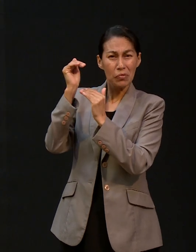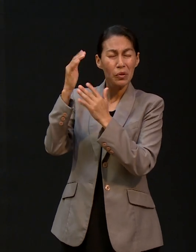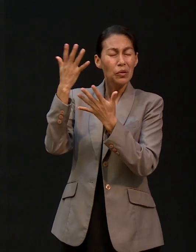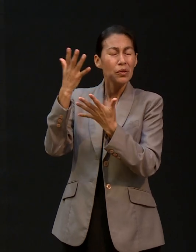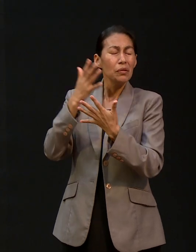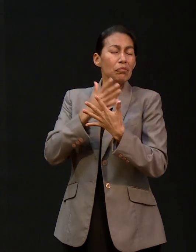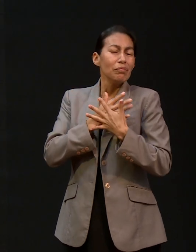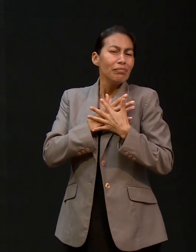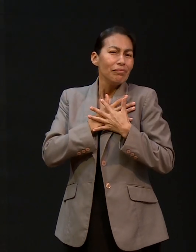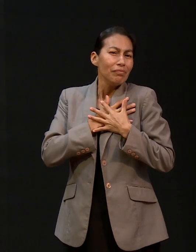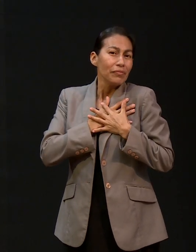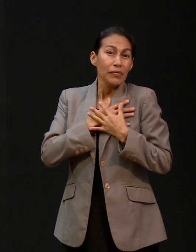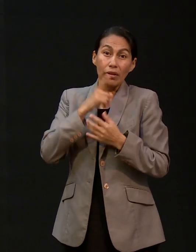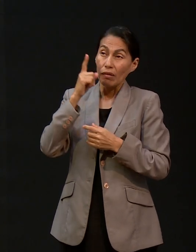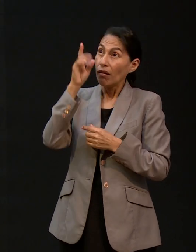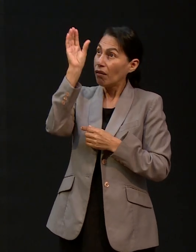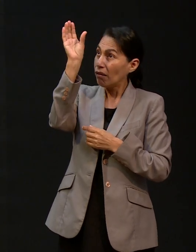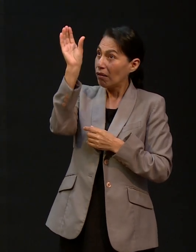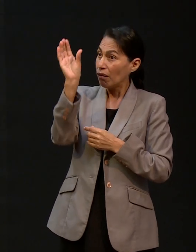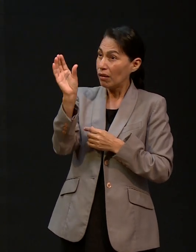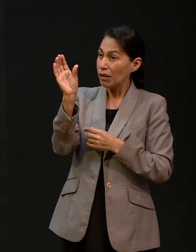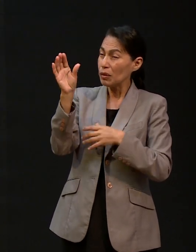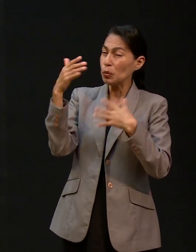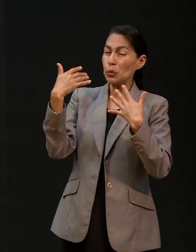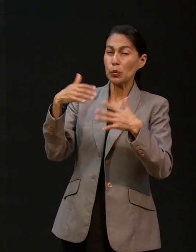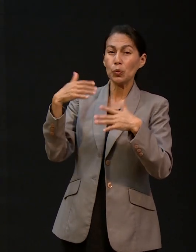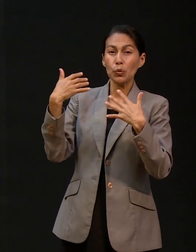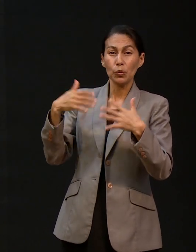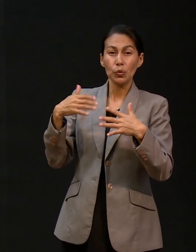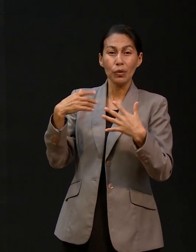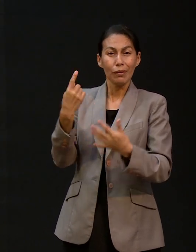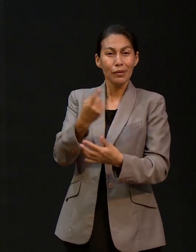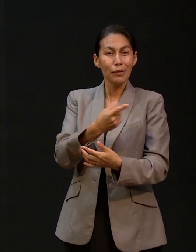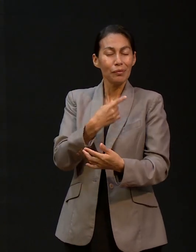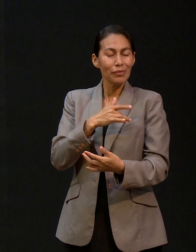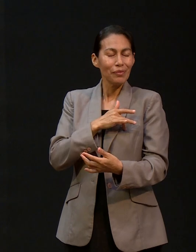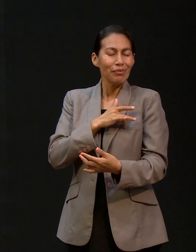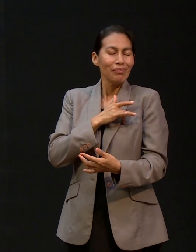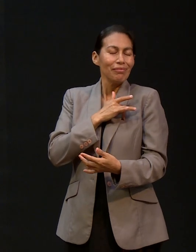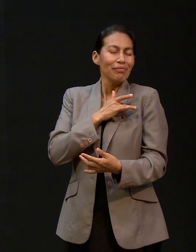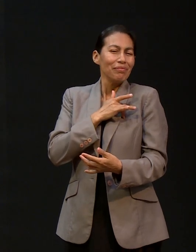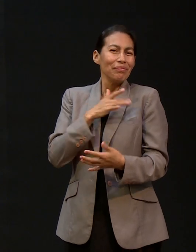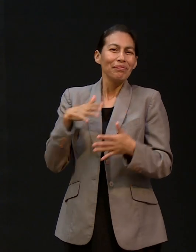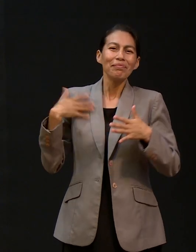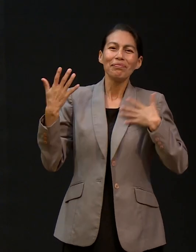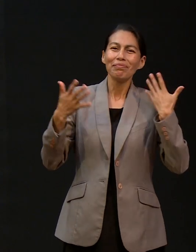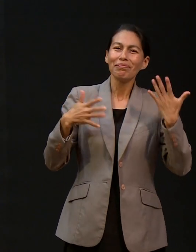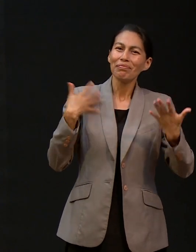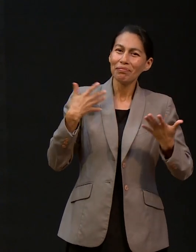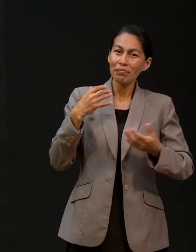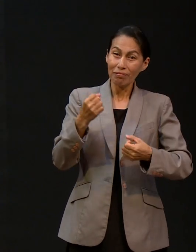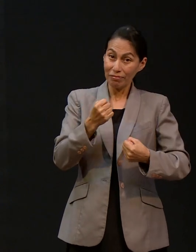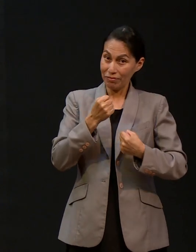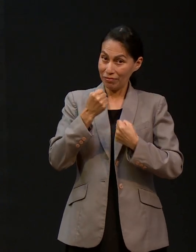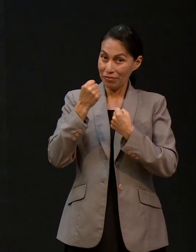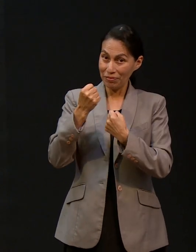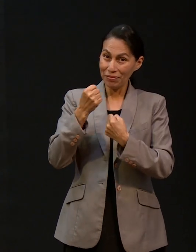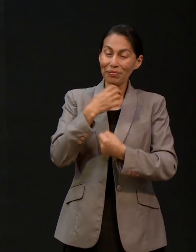carácter que tiene, nos hace sentir contentos, felices, seguros en la